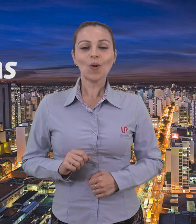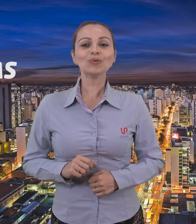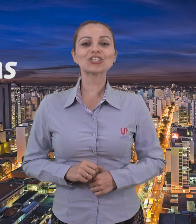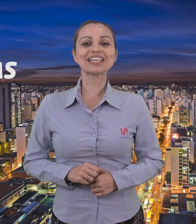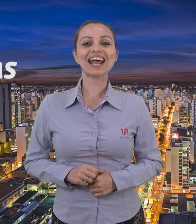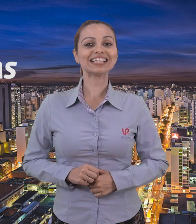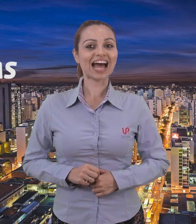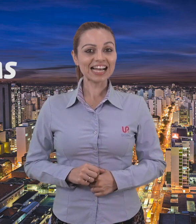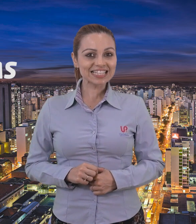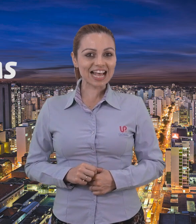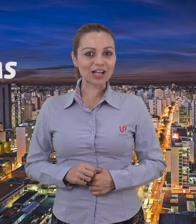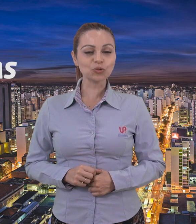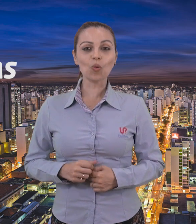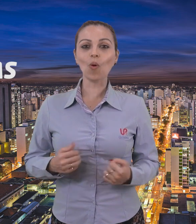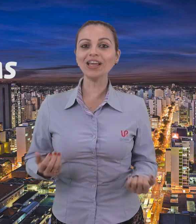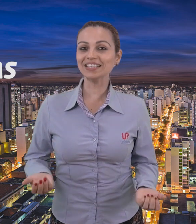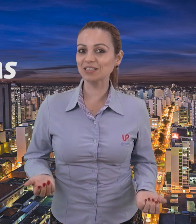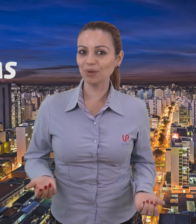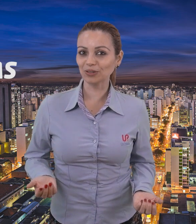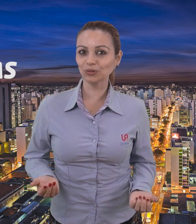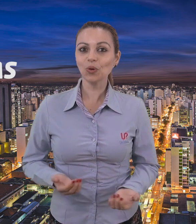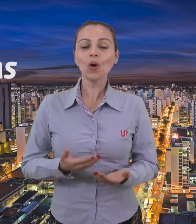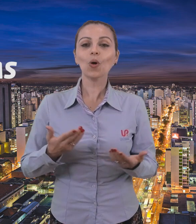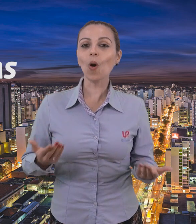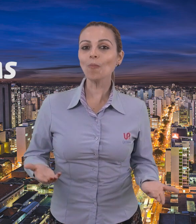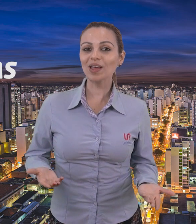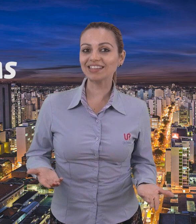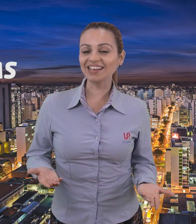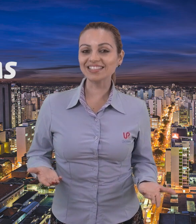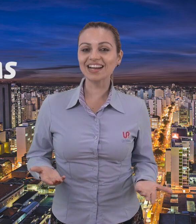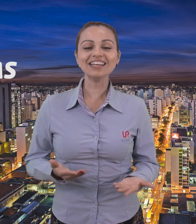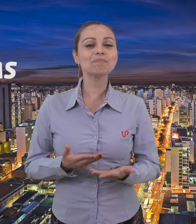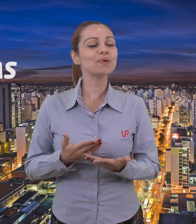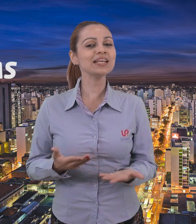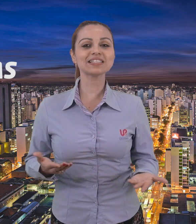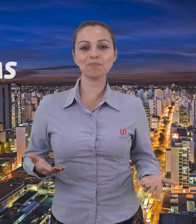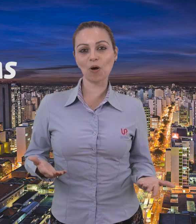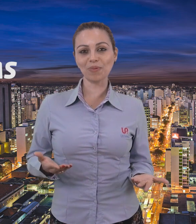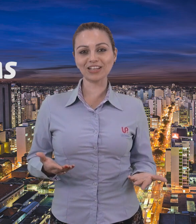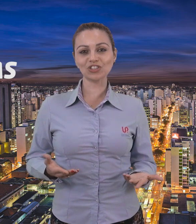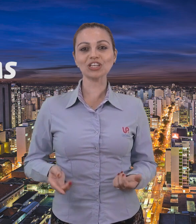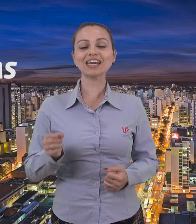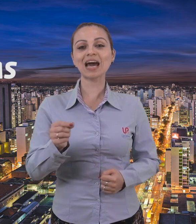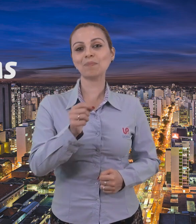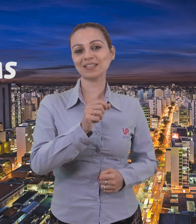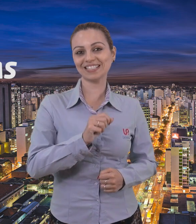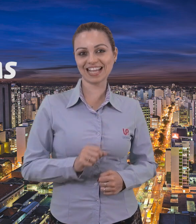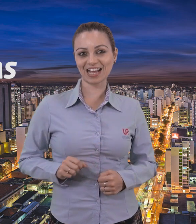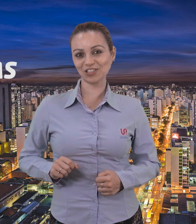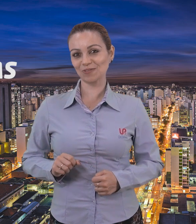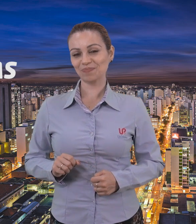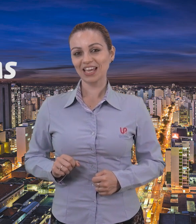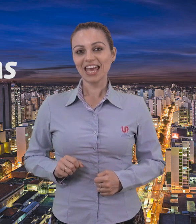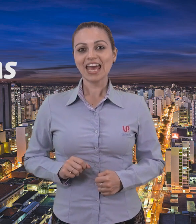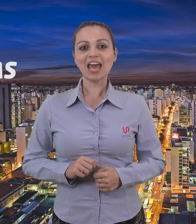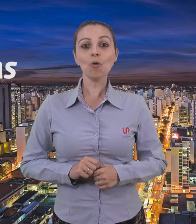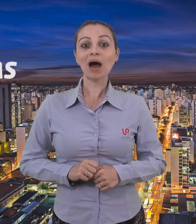onde se será analisado conhecimento, competência e, principalmente, capacidade. É uma